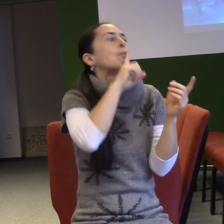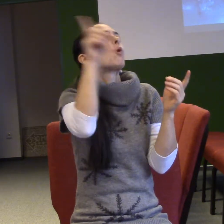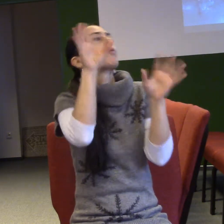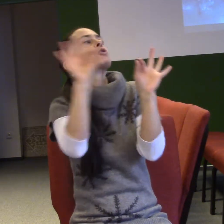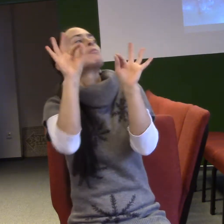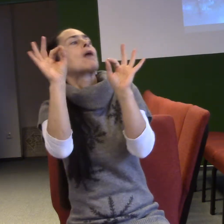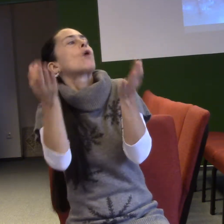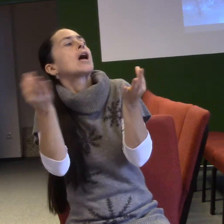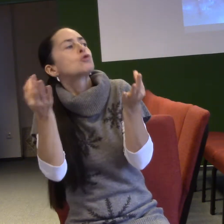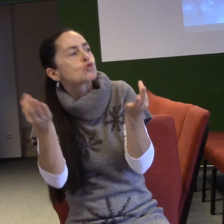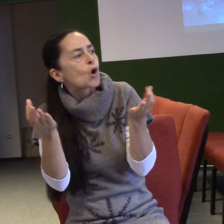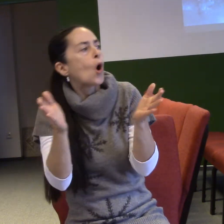nějak často lítá do Izraela.